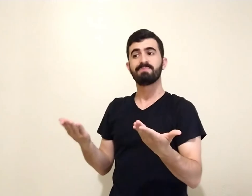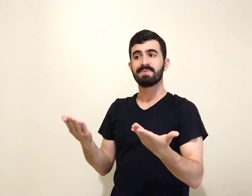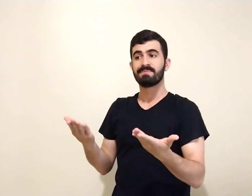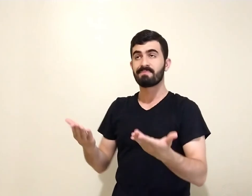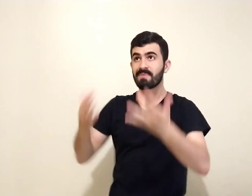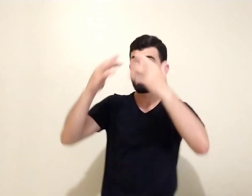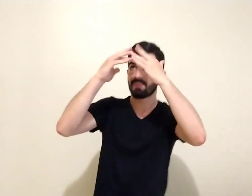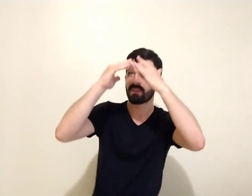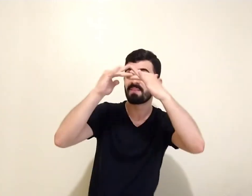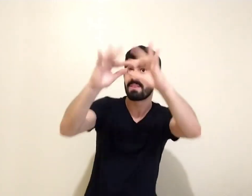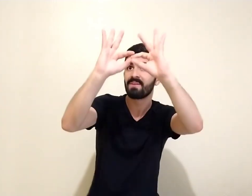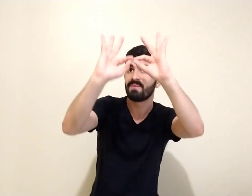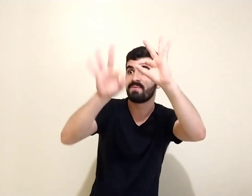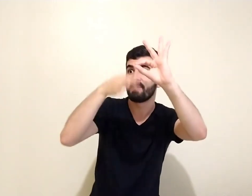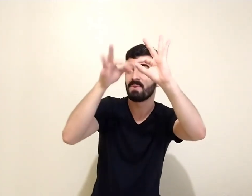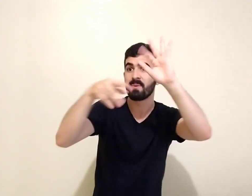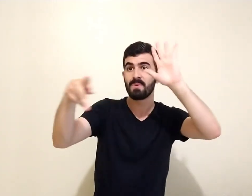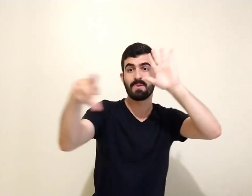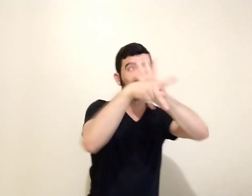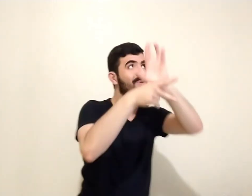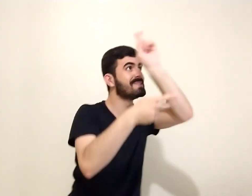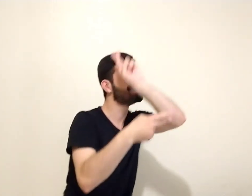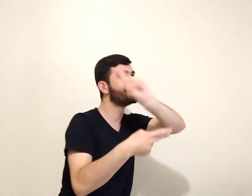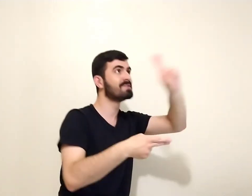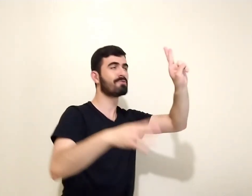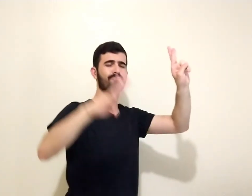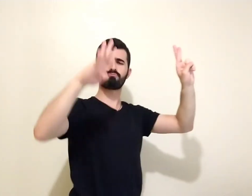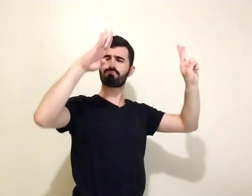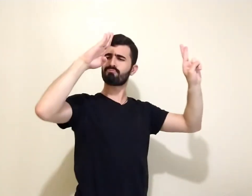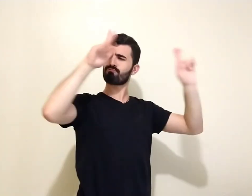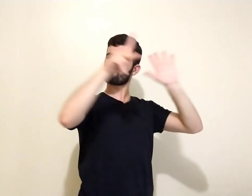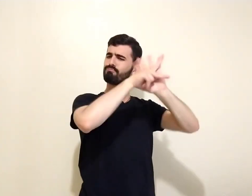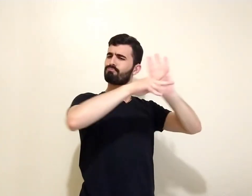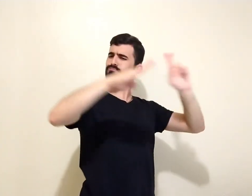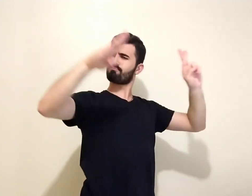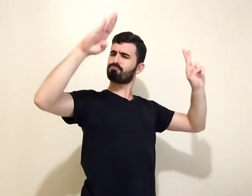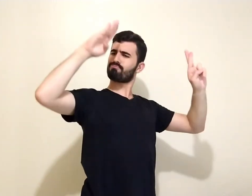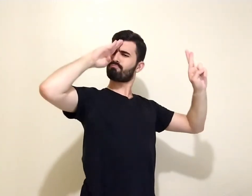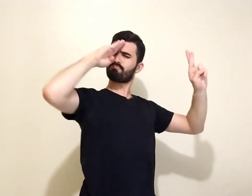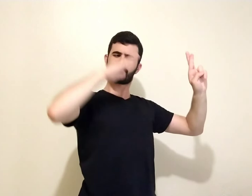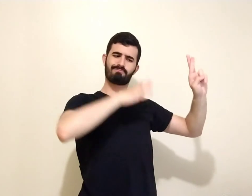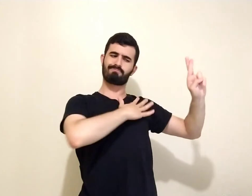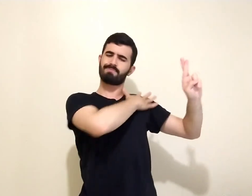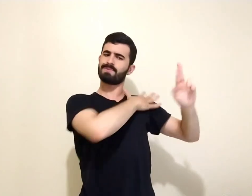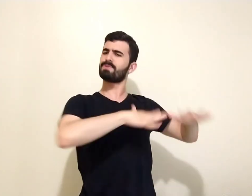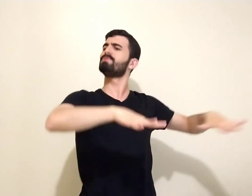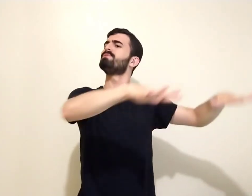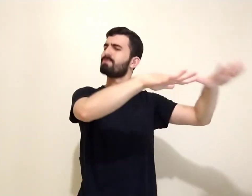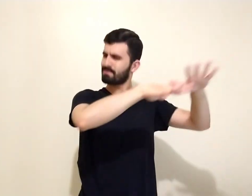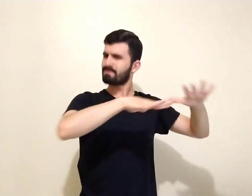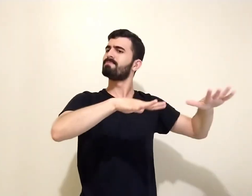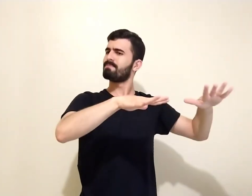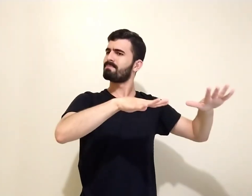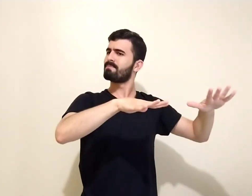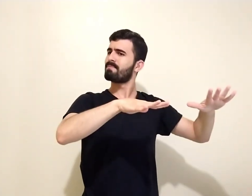nuvens derramar uma chuva sobre ela Pois a vinha do Senhor, dos exércitos,